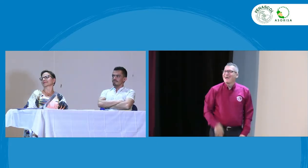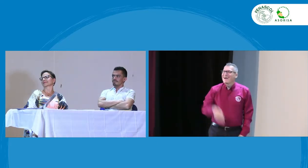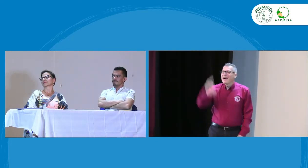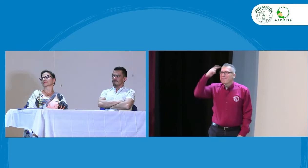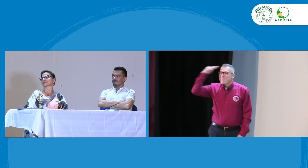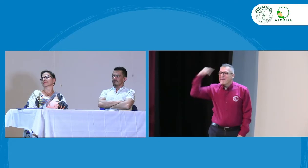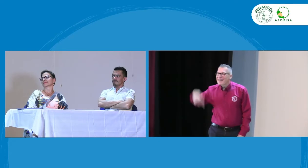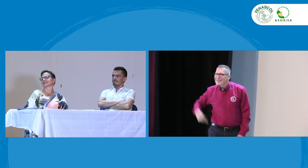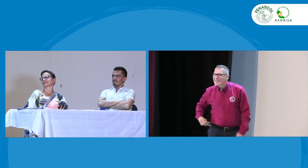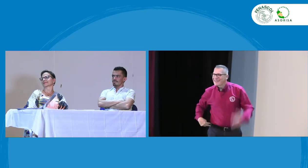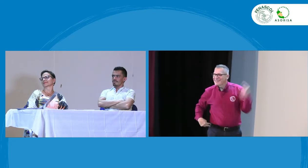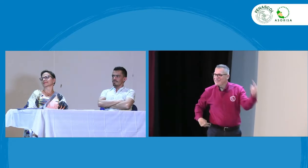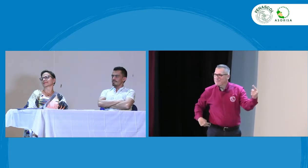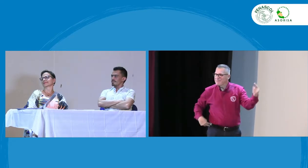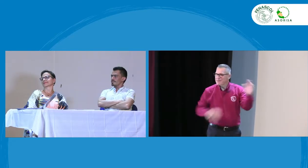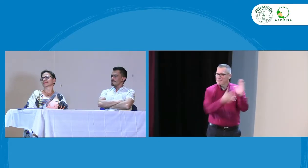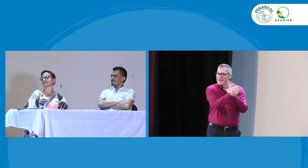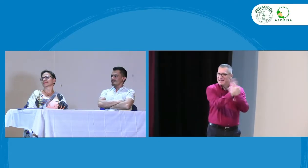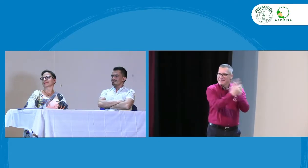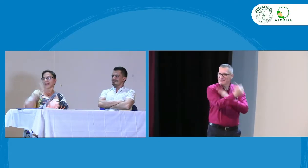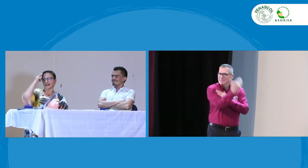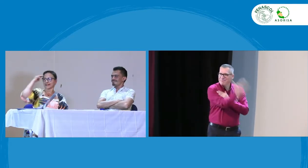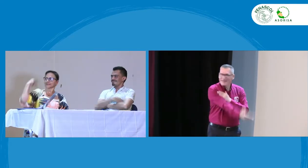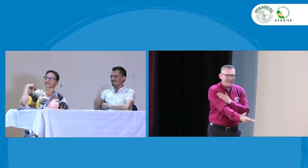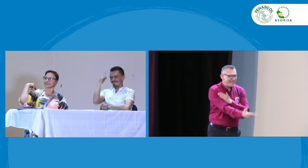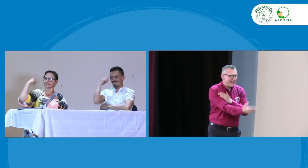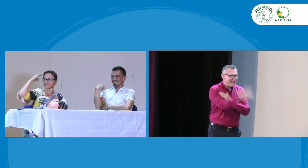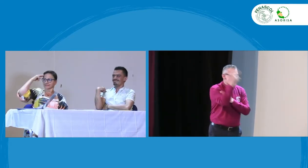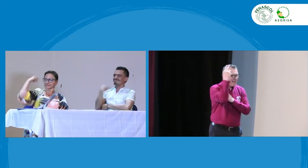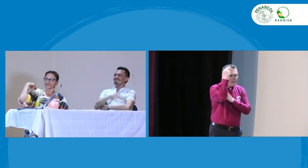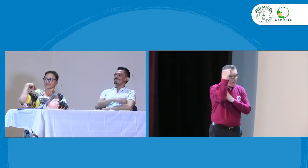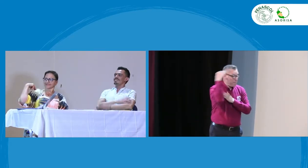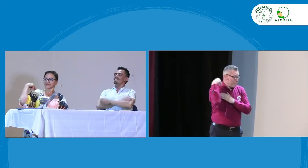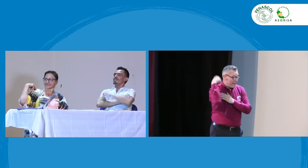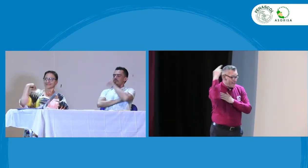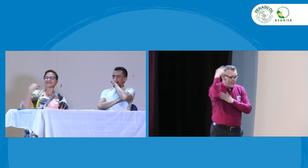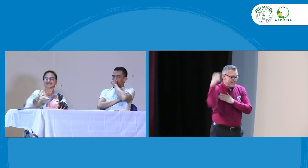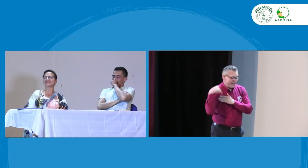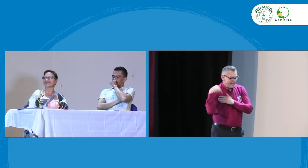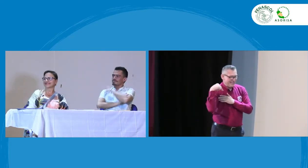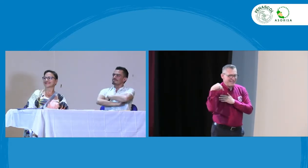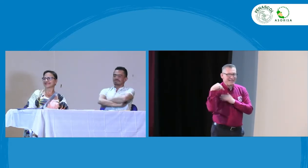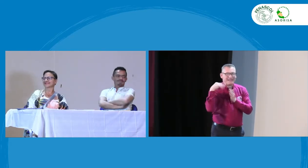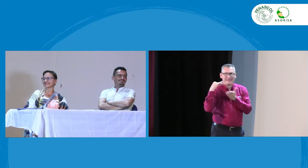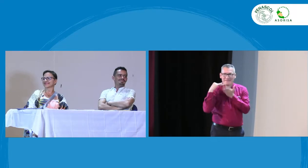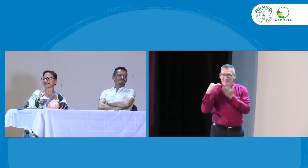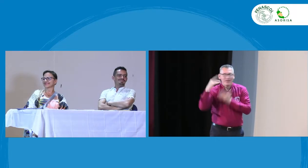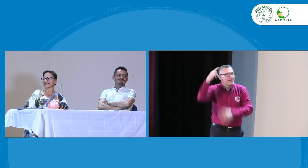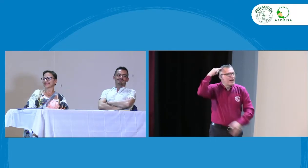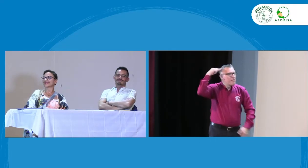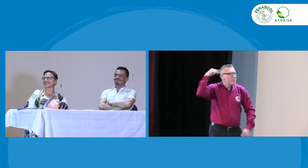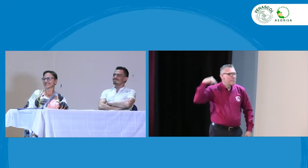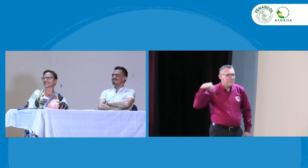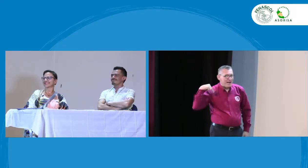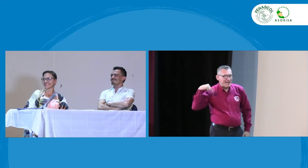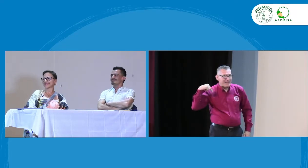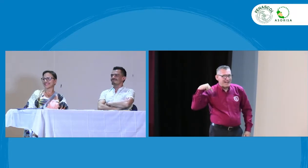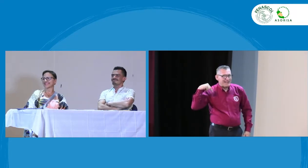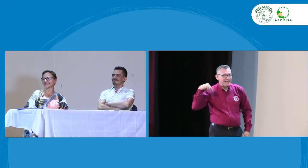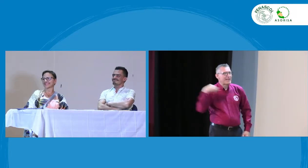de hoy, pues a quienes nos complace mucho tenerla acá. Marleni, bueno, perdón, la señal de Marleni no va